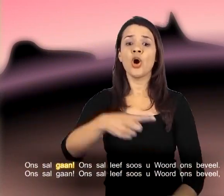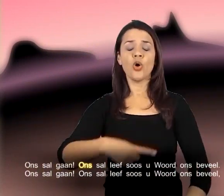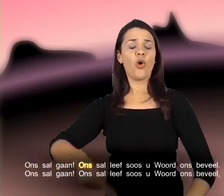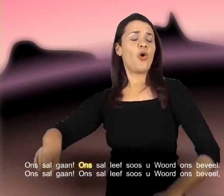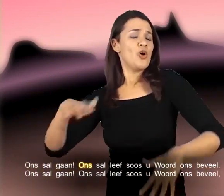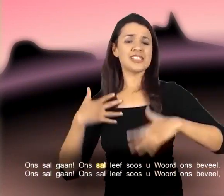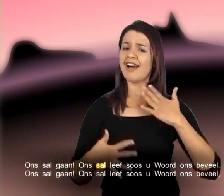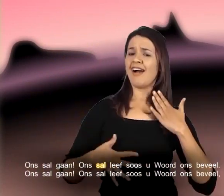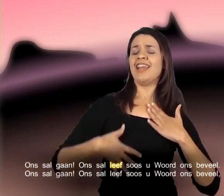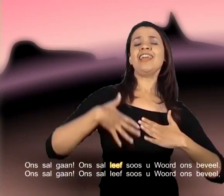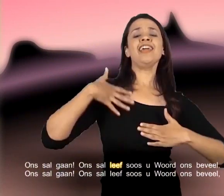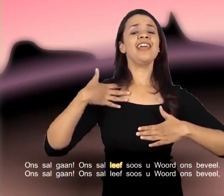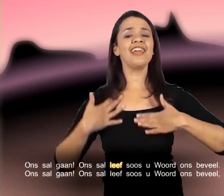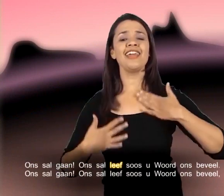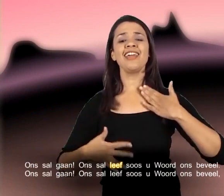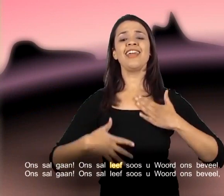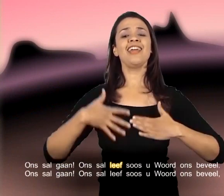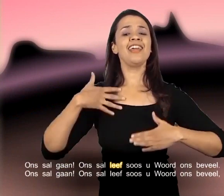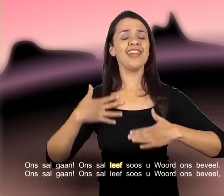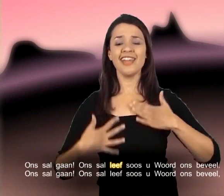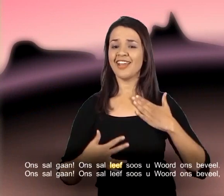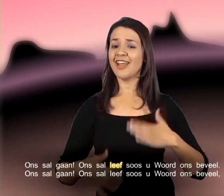Ons sal gaan